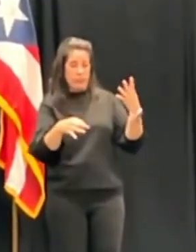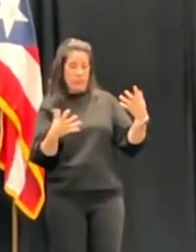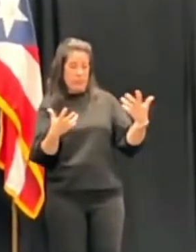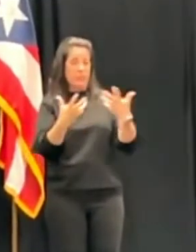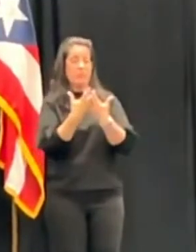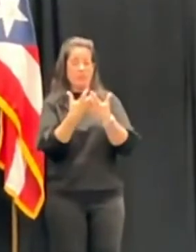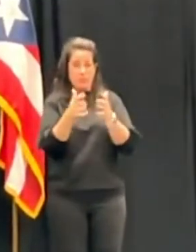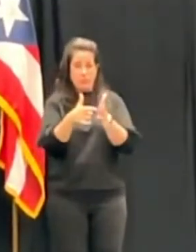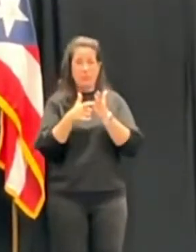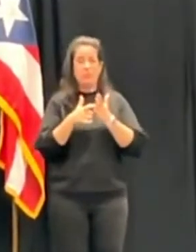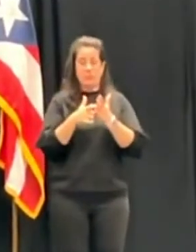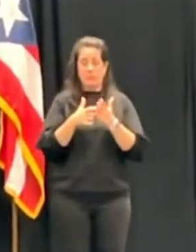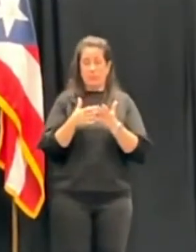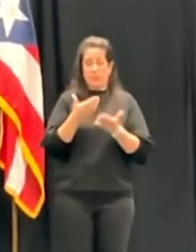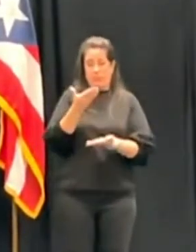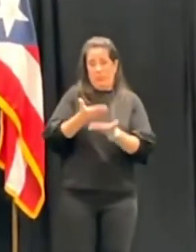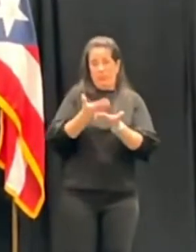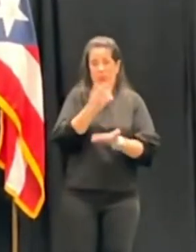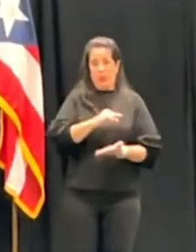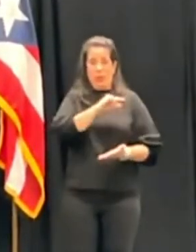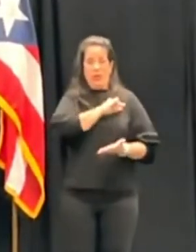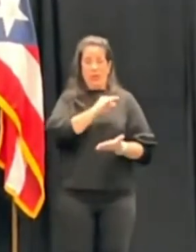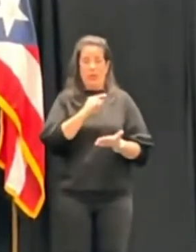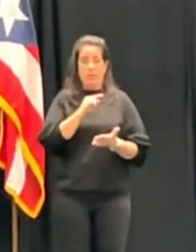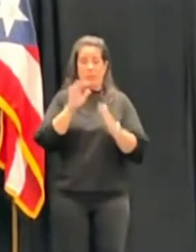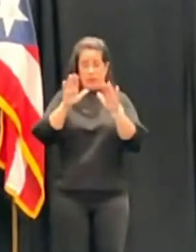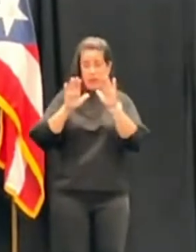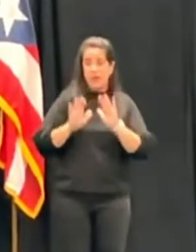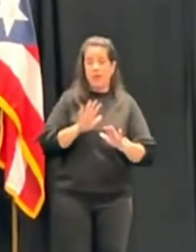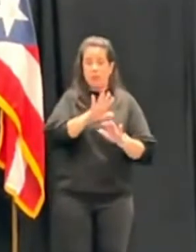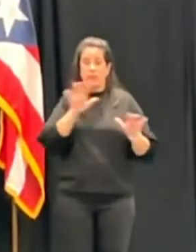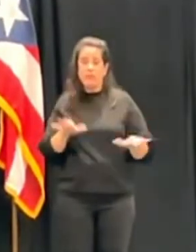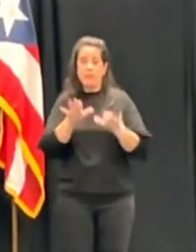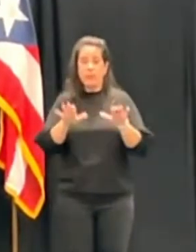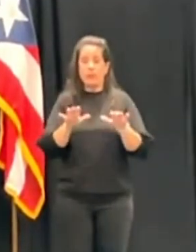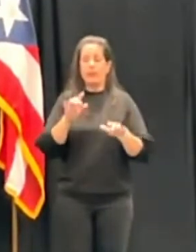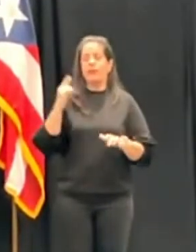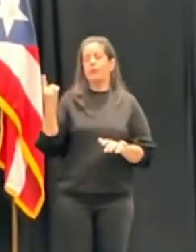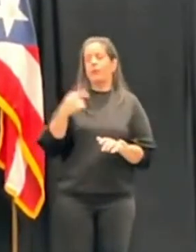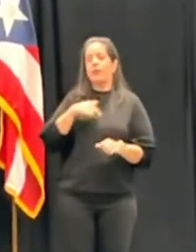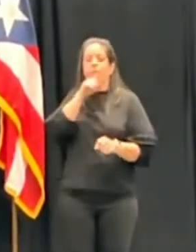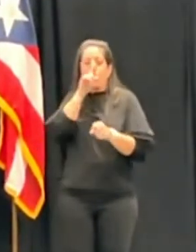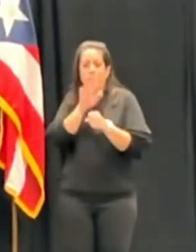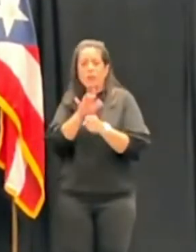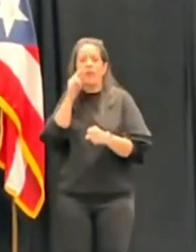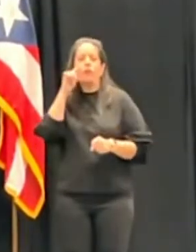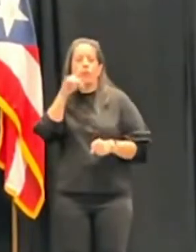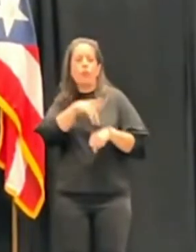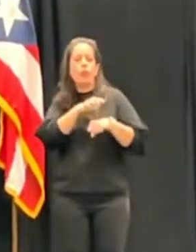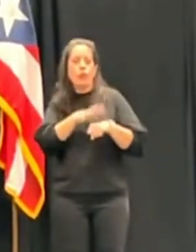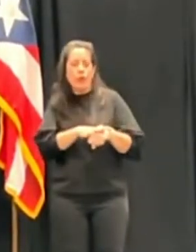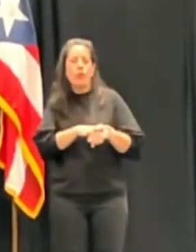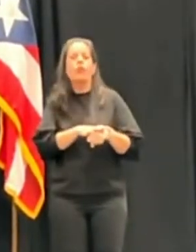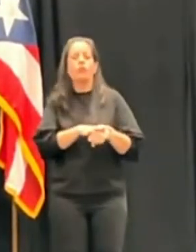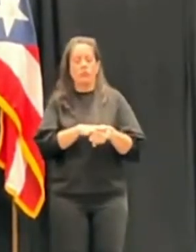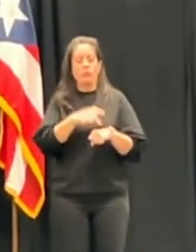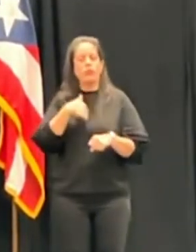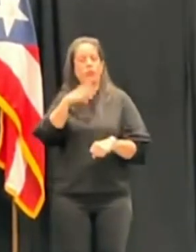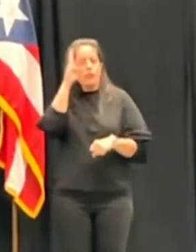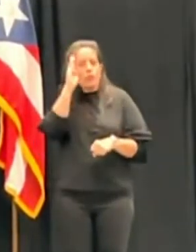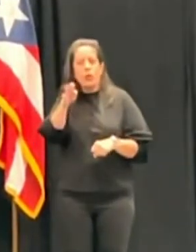y las credenciales de excelencia, que siempre ha sido mi compromiso con el pueblo puertorriqueño de buscar los mejores